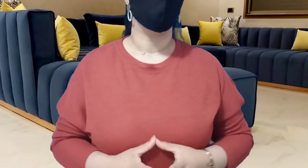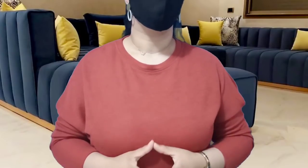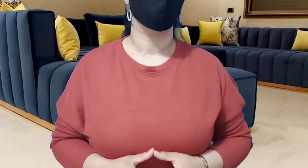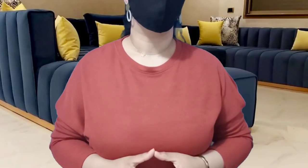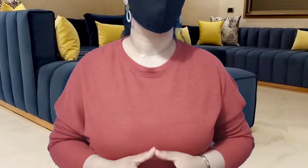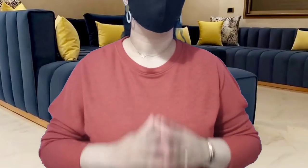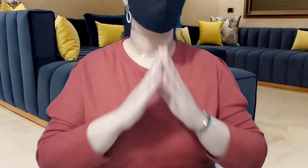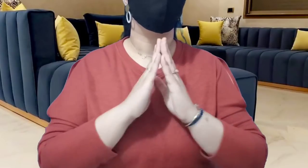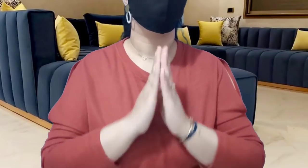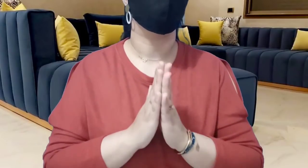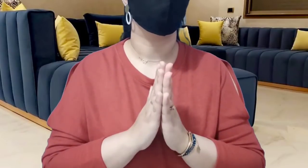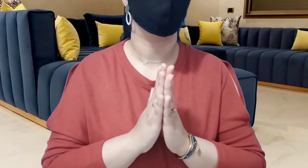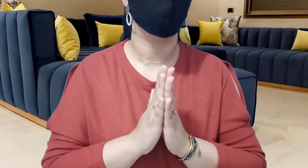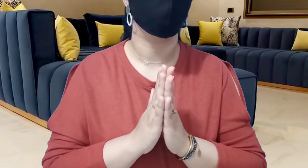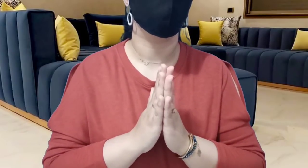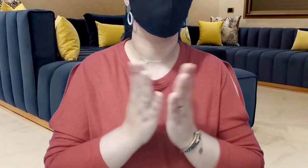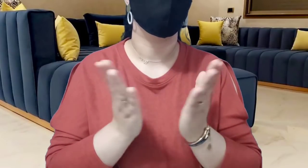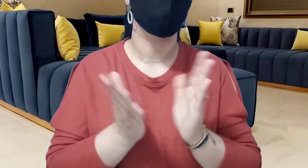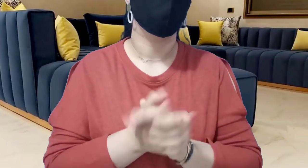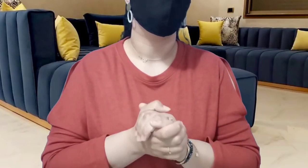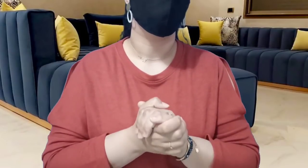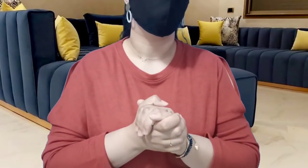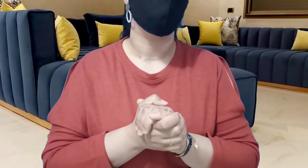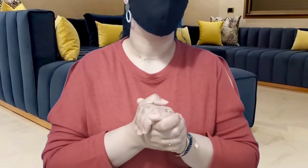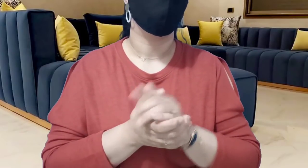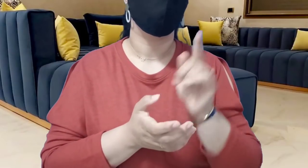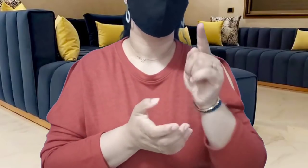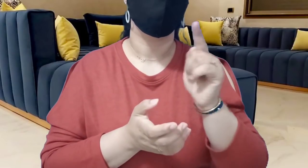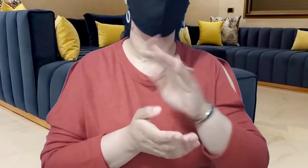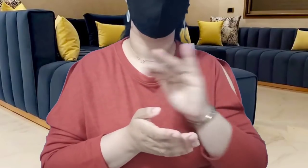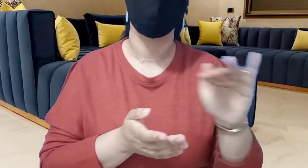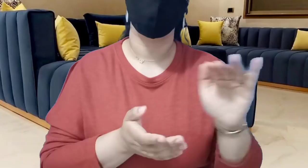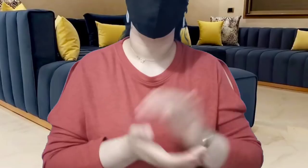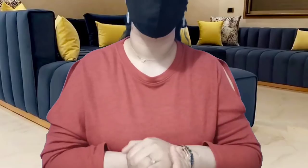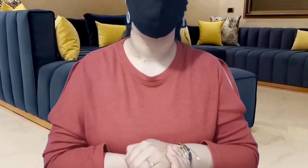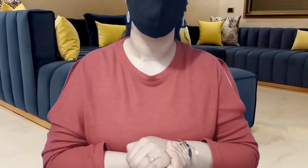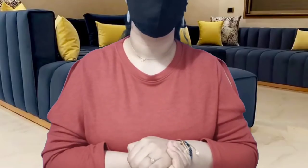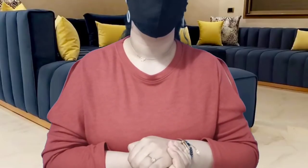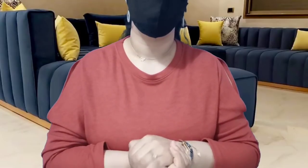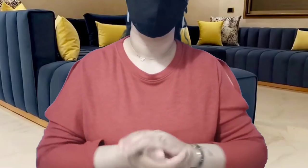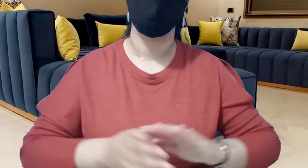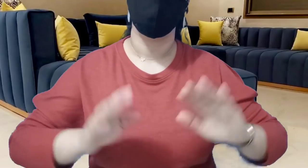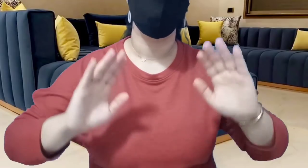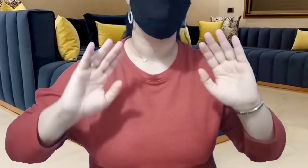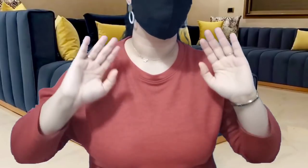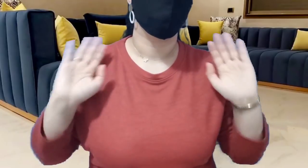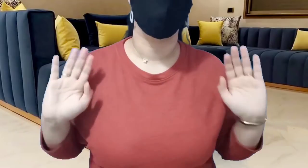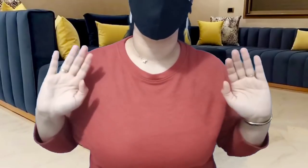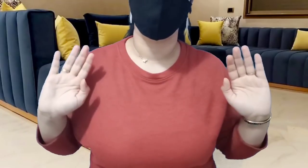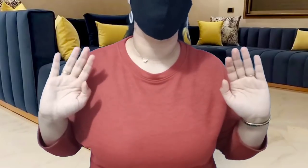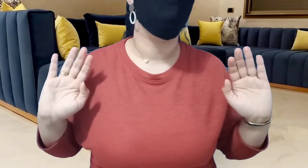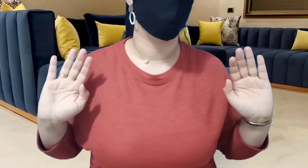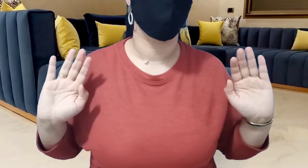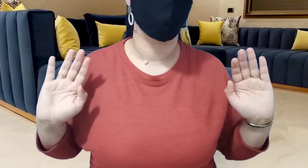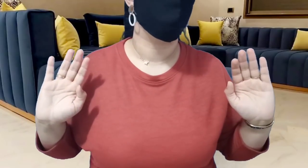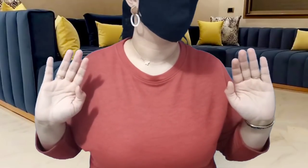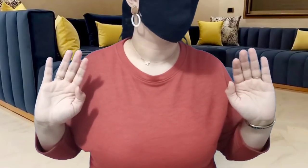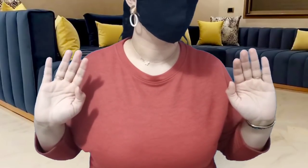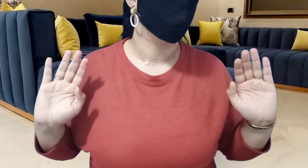مونتيف مدازش عليه 12 ساعة كشفنا السيد في السبيطار لا حولة ولا قوة إلا بالله العلي العظيم